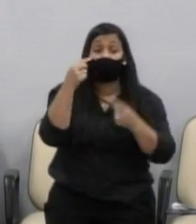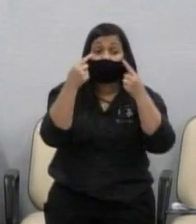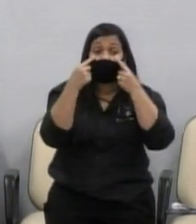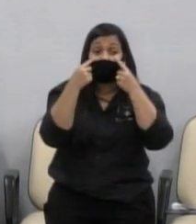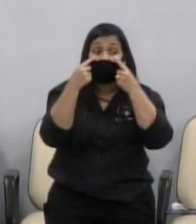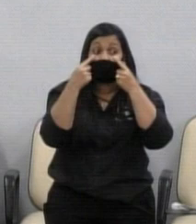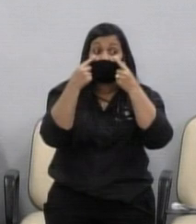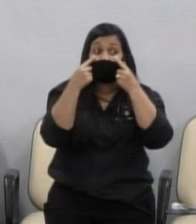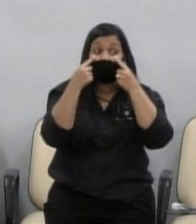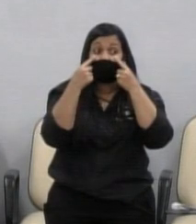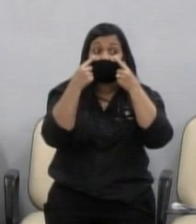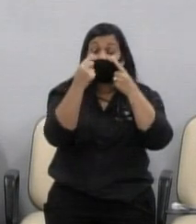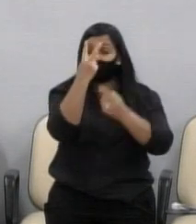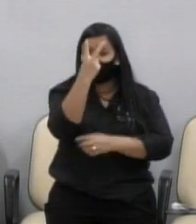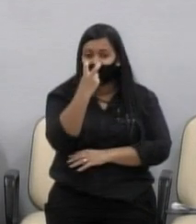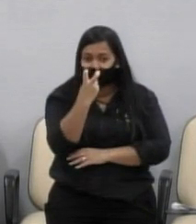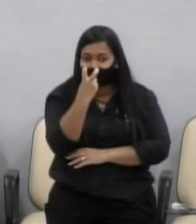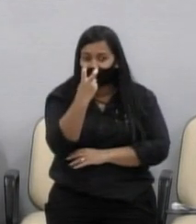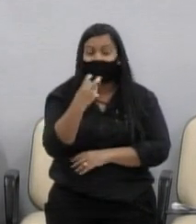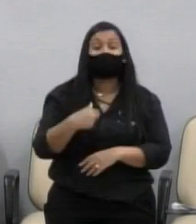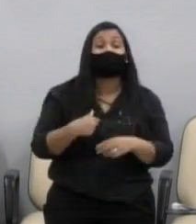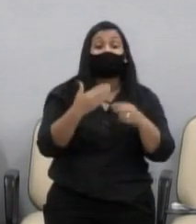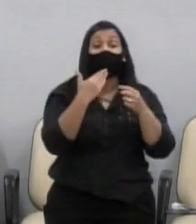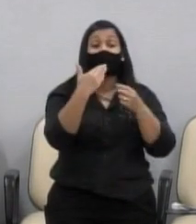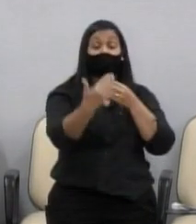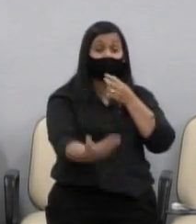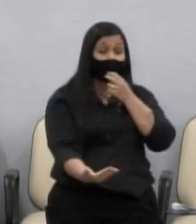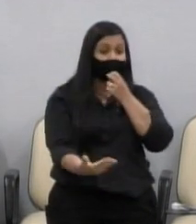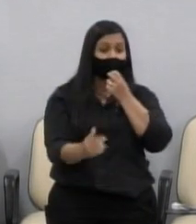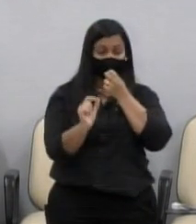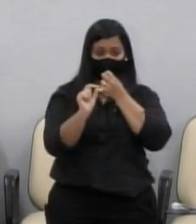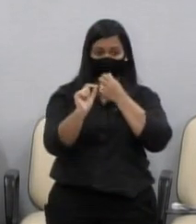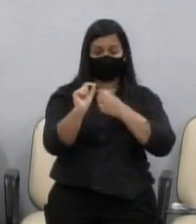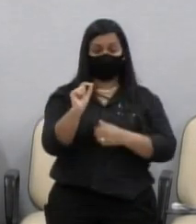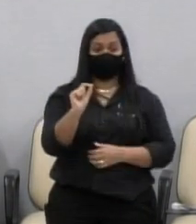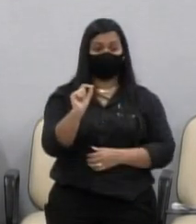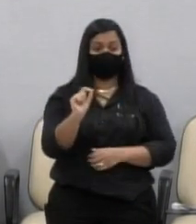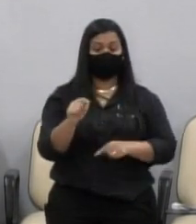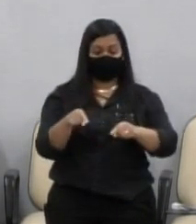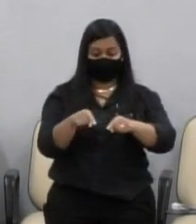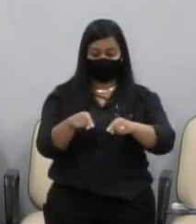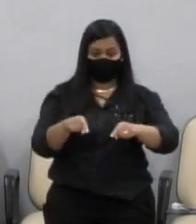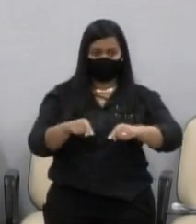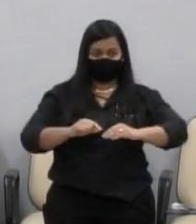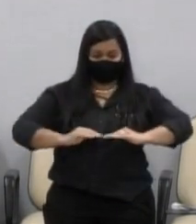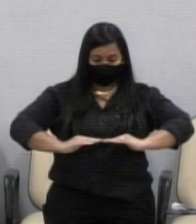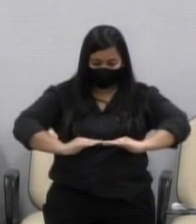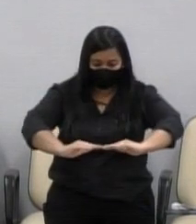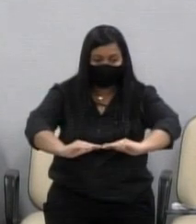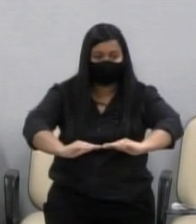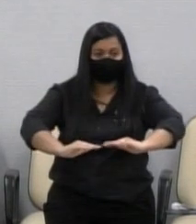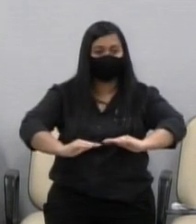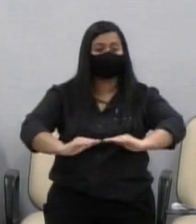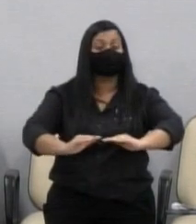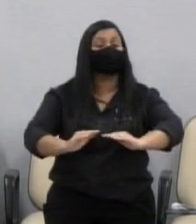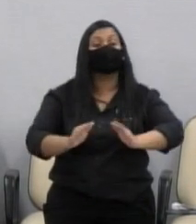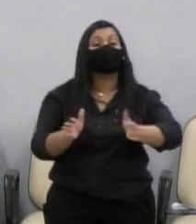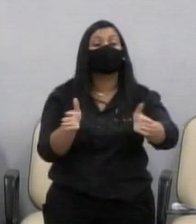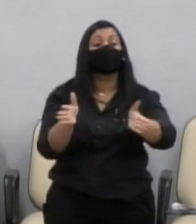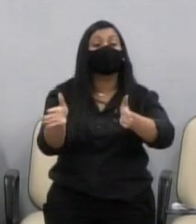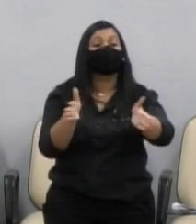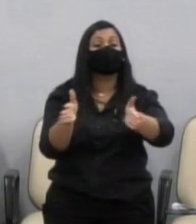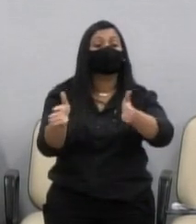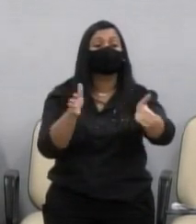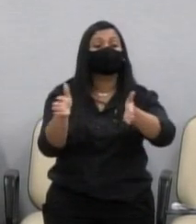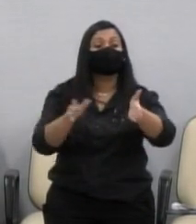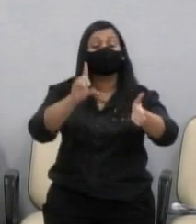requerimento aqui, no caso, um pedido para demarcação do solo para acessibilidade de deficientes